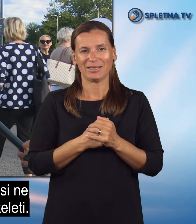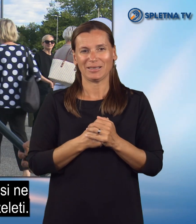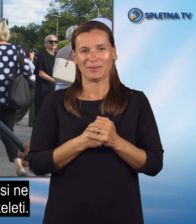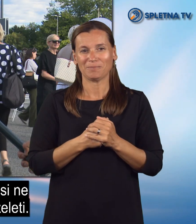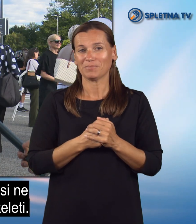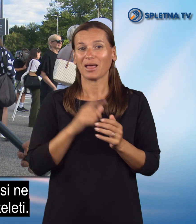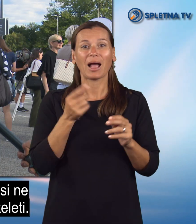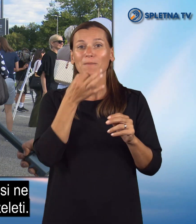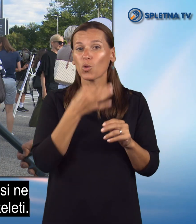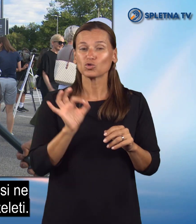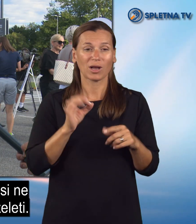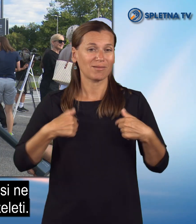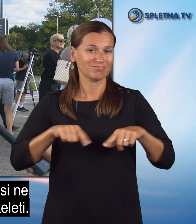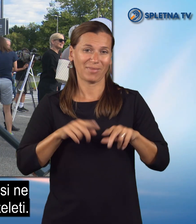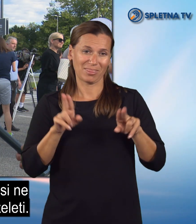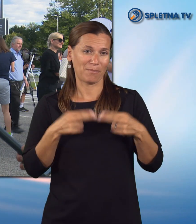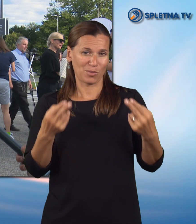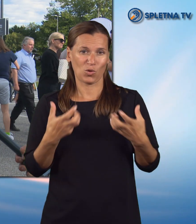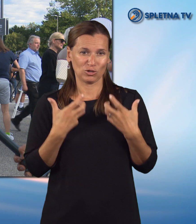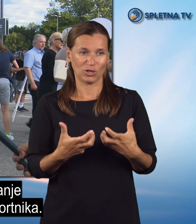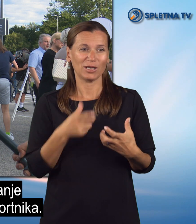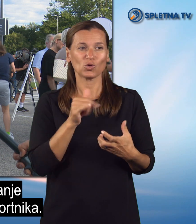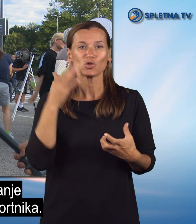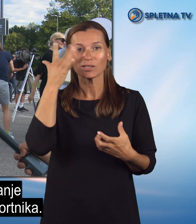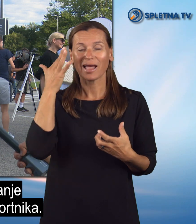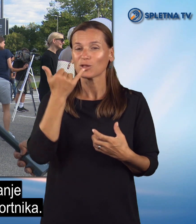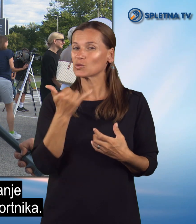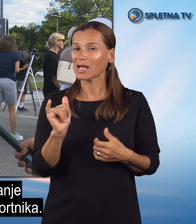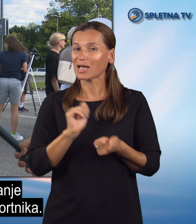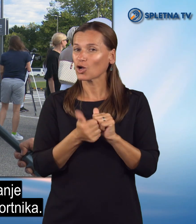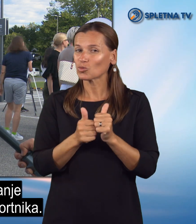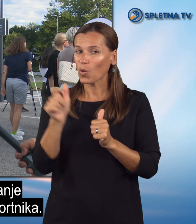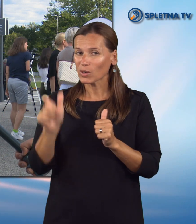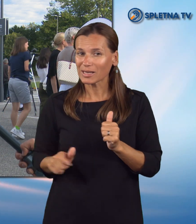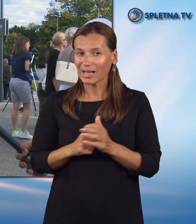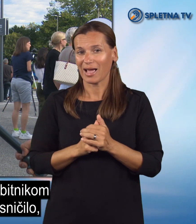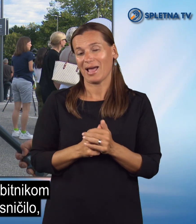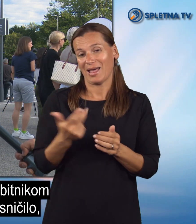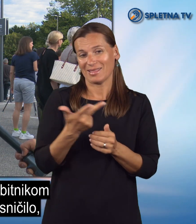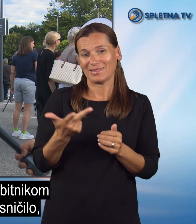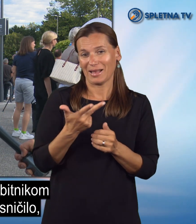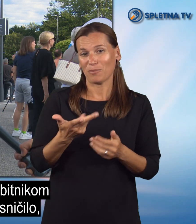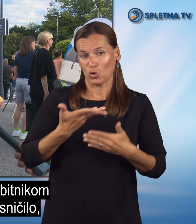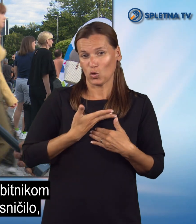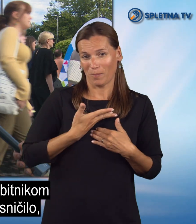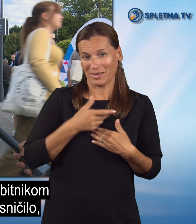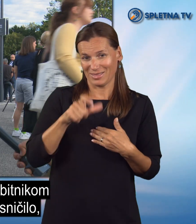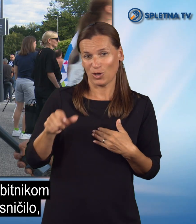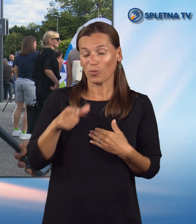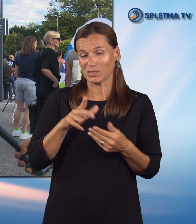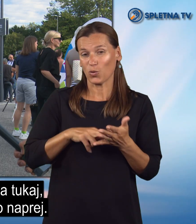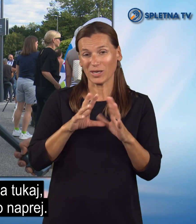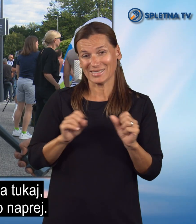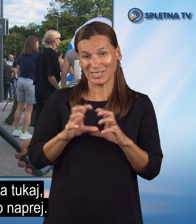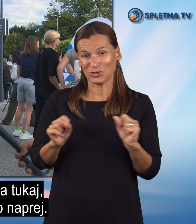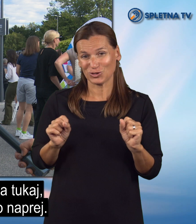Po mojem se je boljšega ne bi mogli želeti. To so sanje vsage športnika, tem trem dobitnikom se je to uresničal,